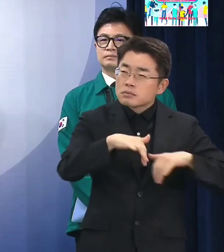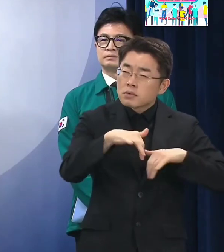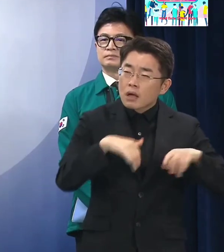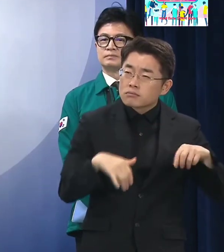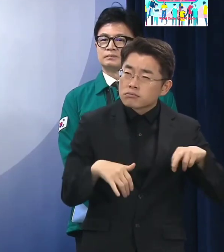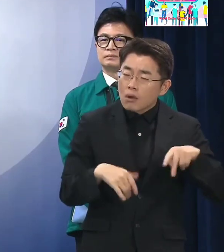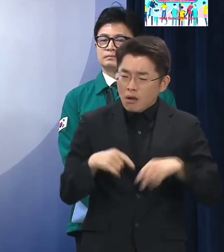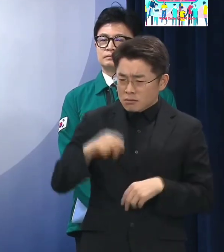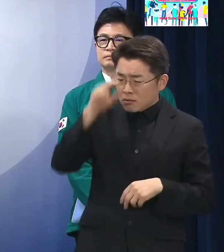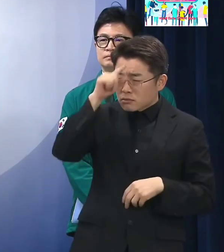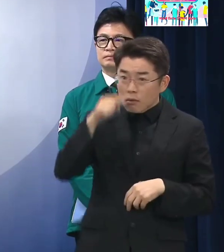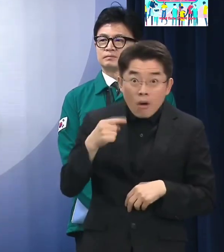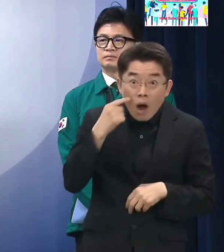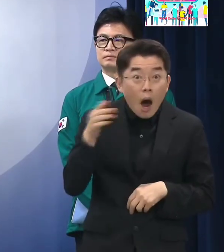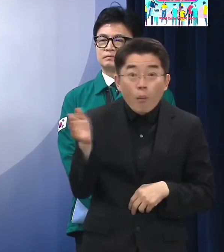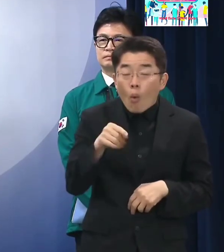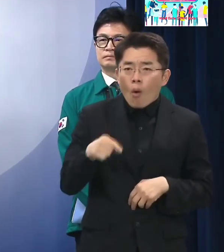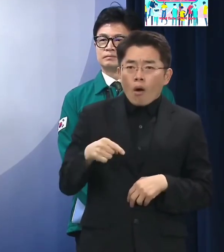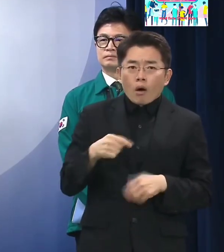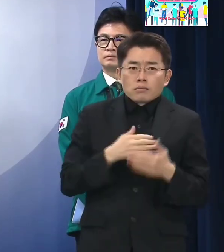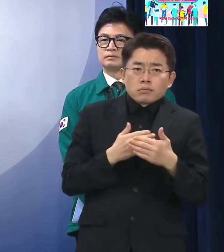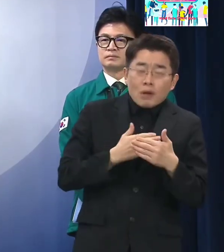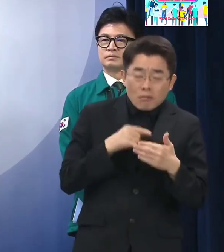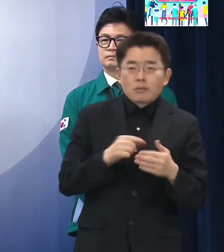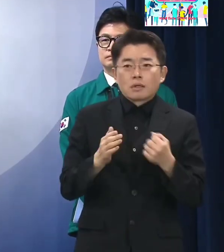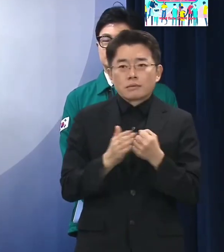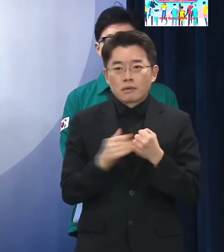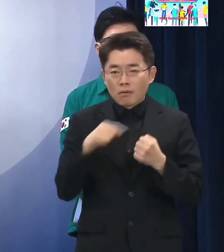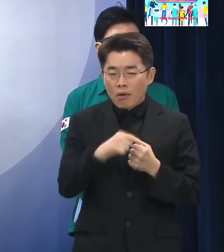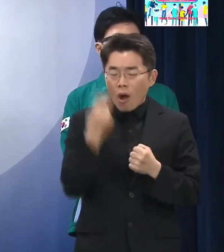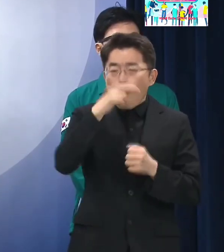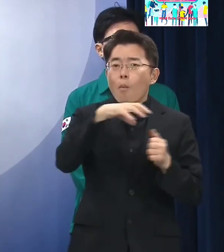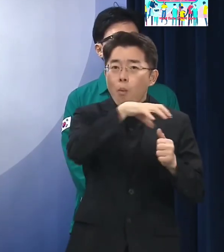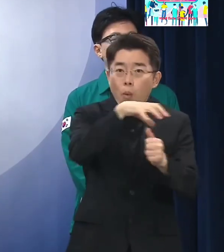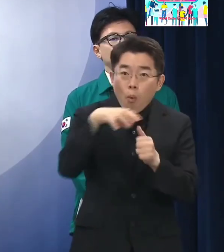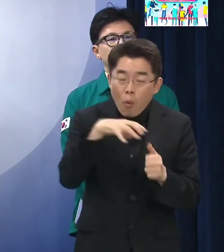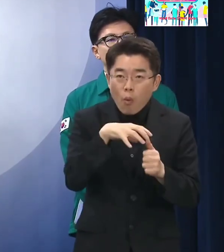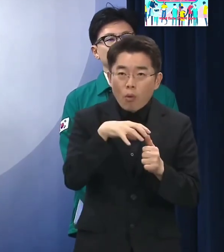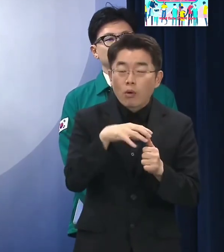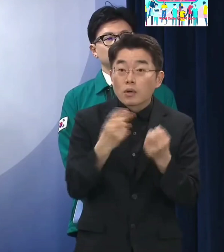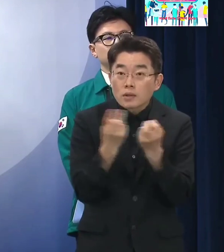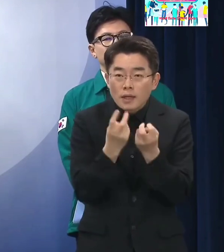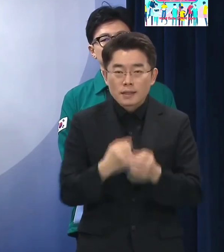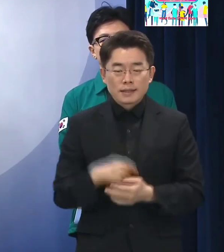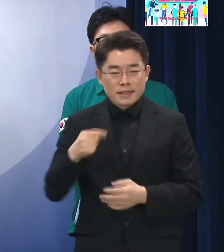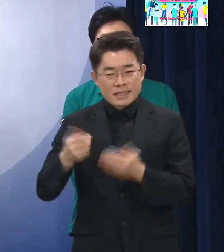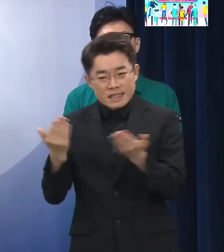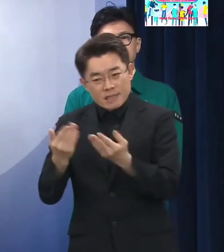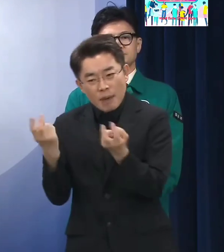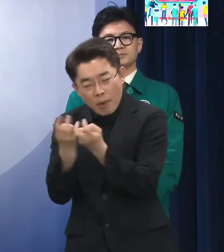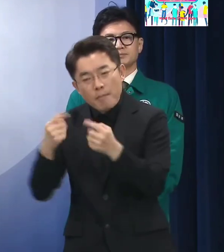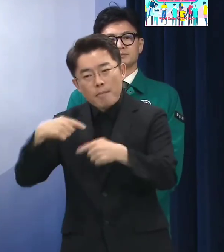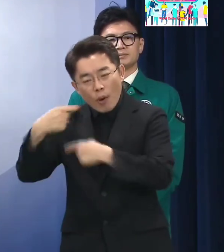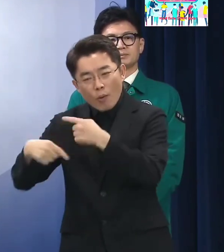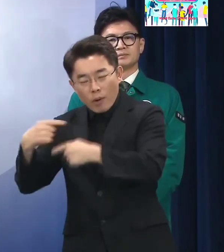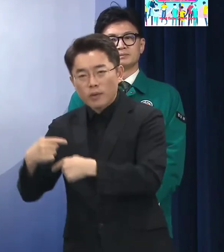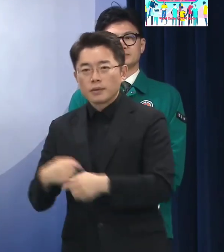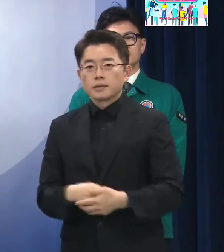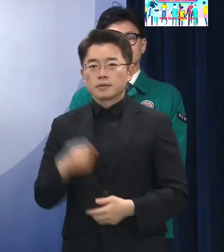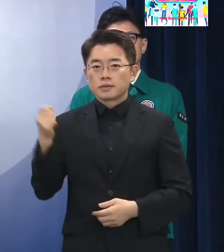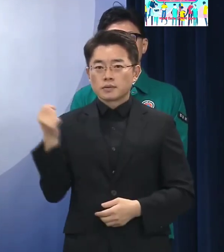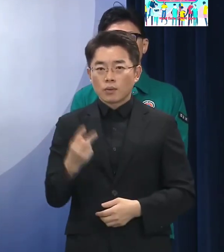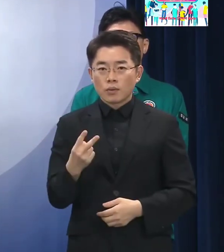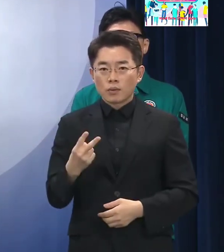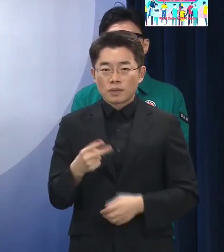많지 않은 게 사실이거든요 그래서 그것을 근무 시스템을 바꾼다든지 그래서 또 대도시 같은 경우는